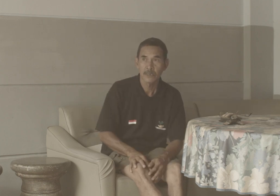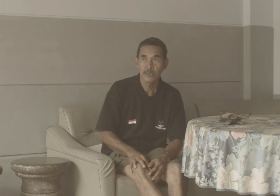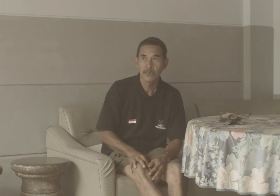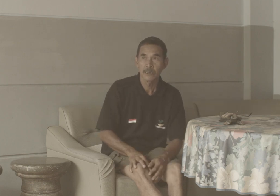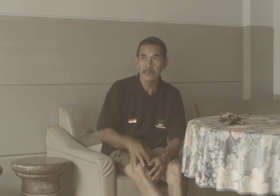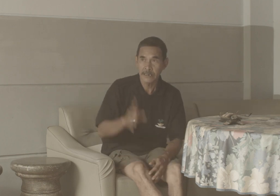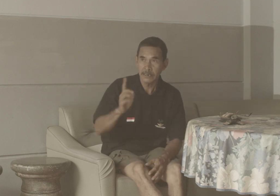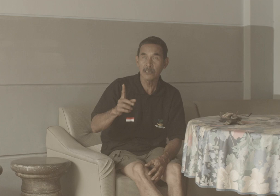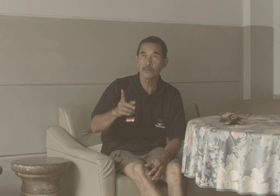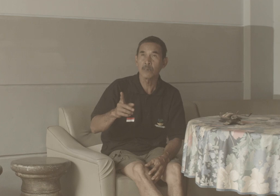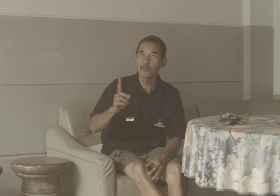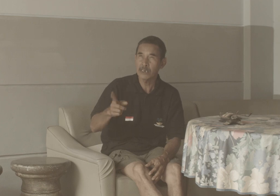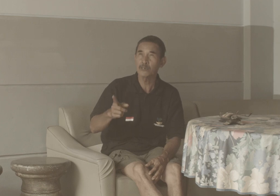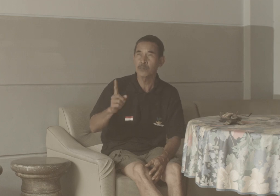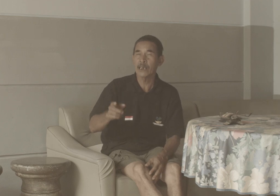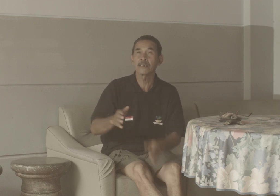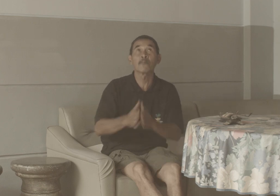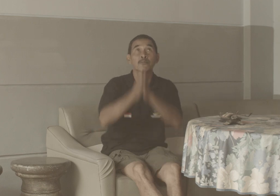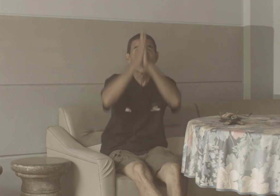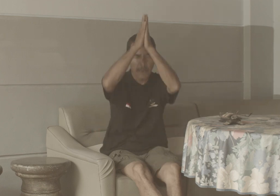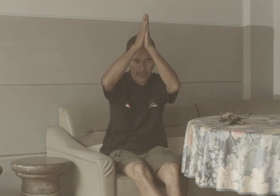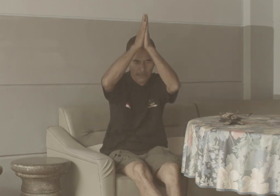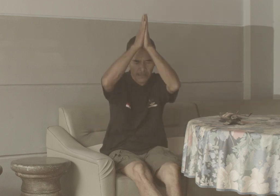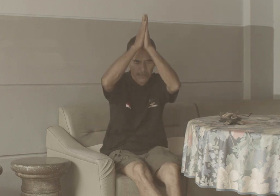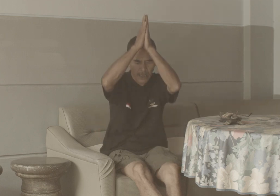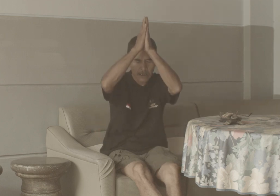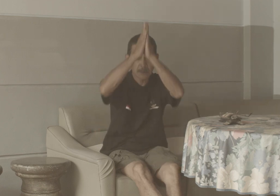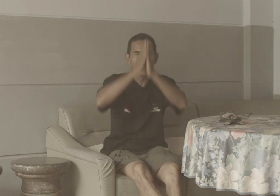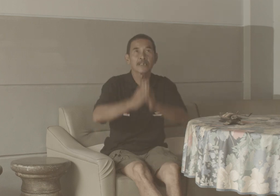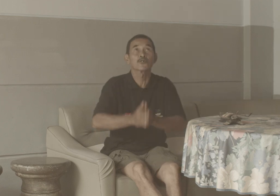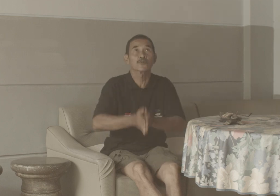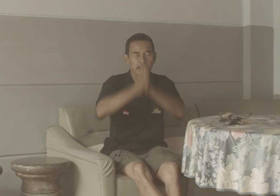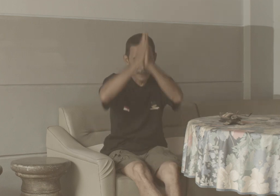Indinya Juga Mungkin Duhan Ampura Maaf Jismi